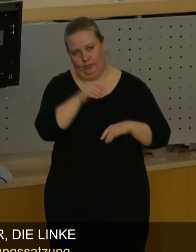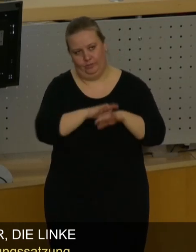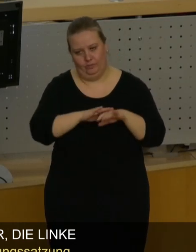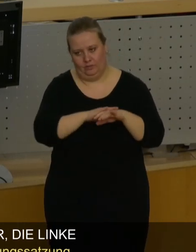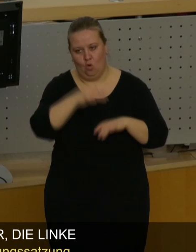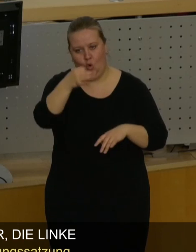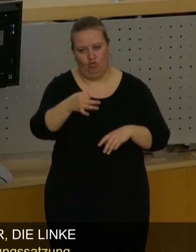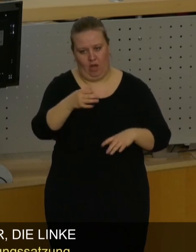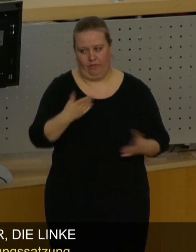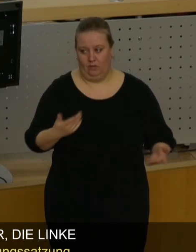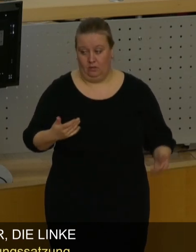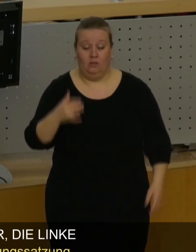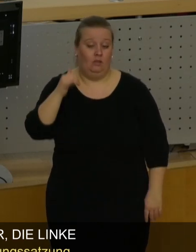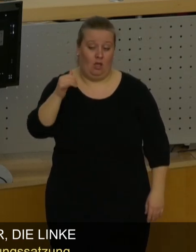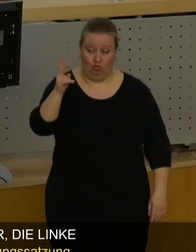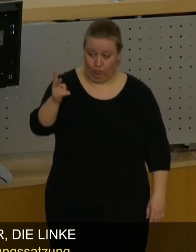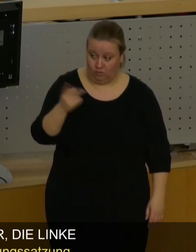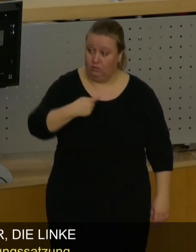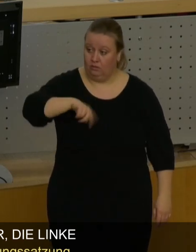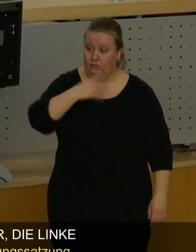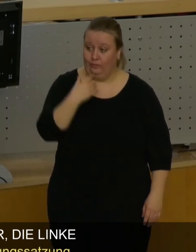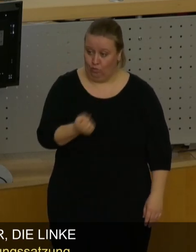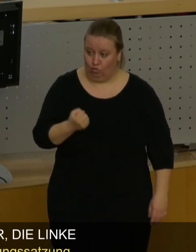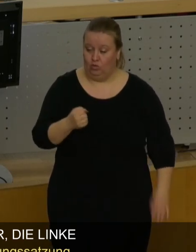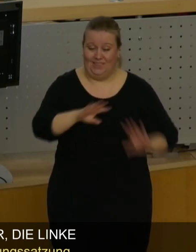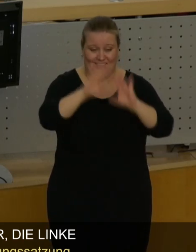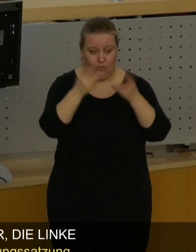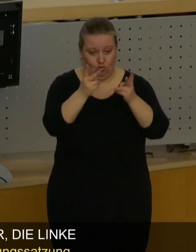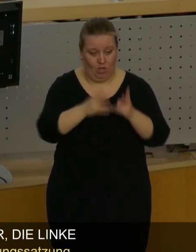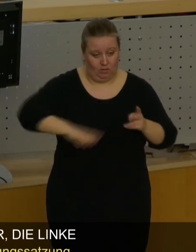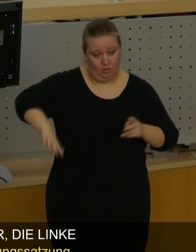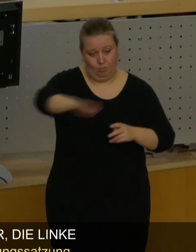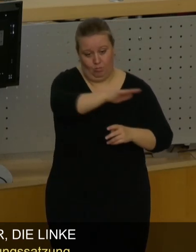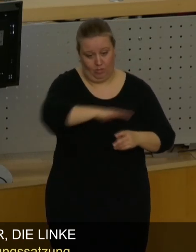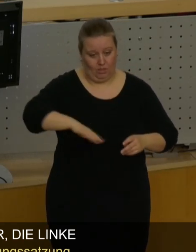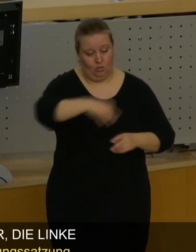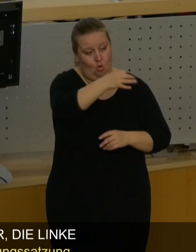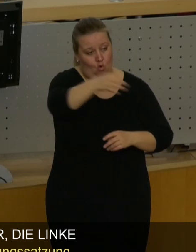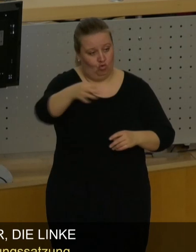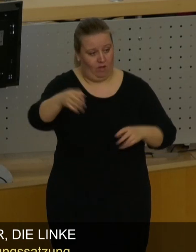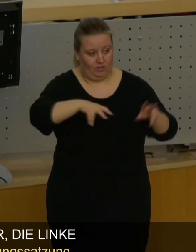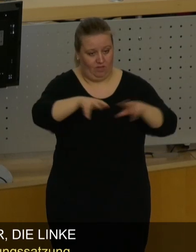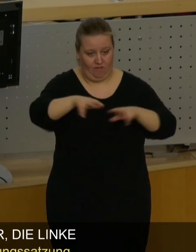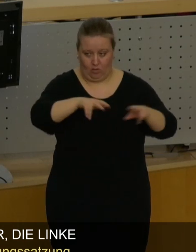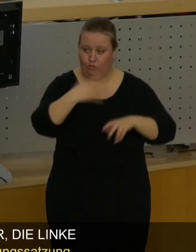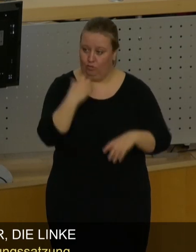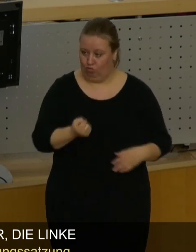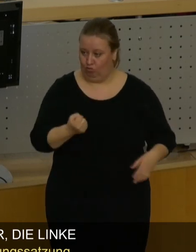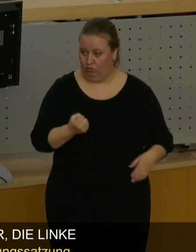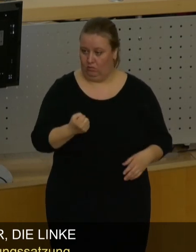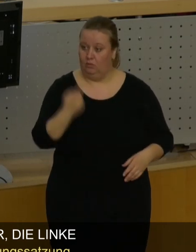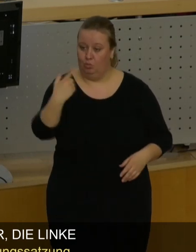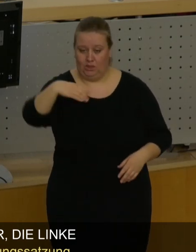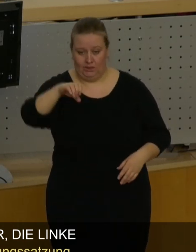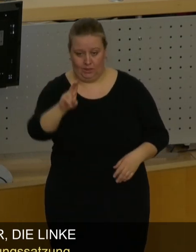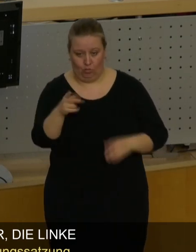zu den Ortschaften. Ja, wir wollten im gesamten Stadtgebiet von Dresden die Ortschaftsverfassung. Das hat